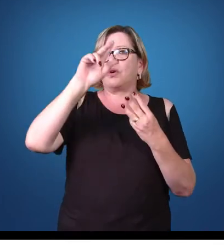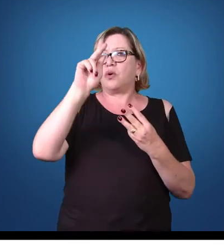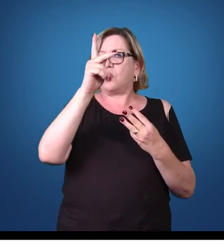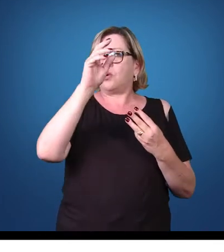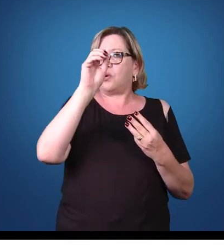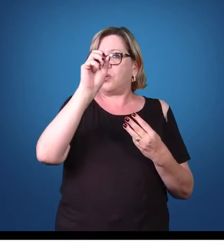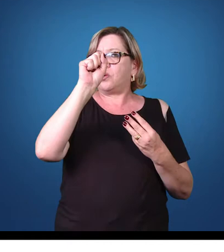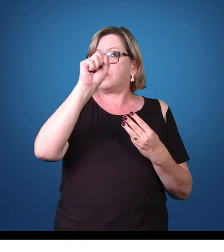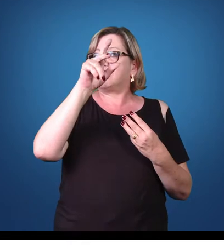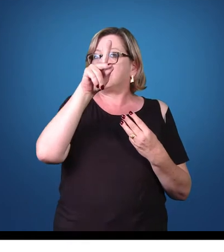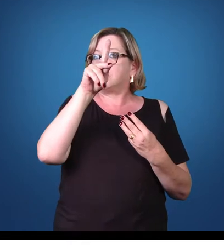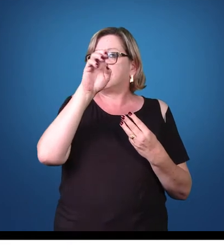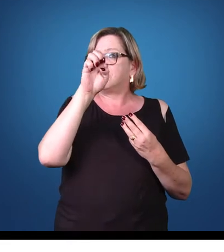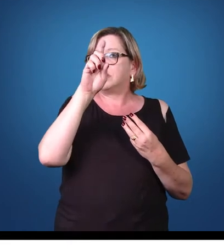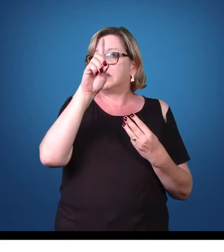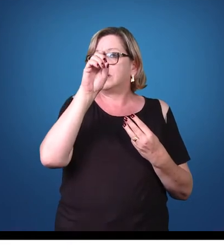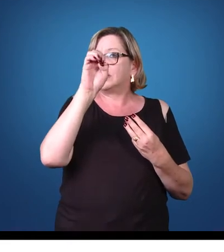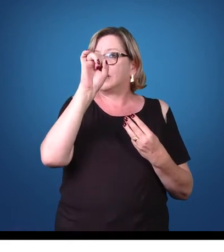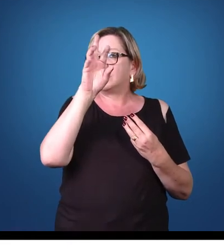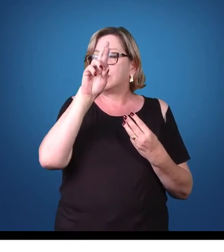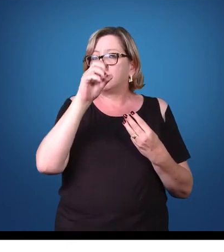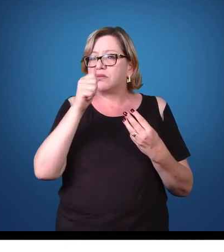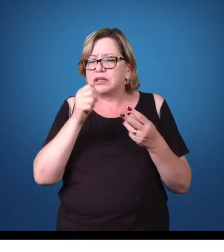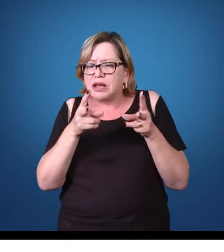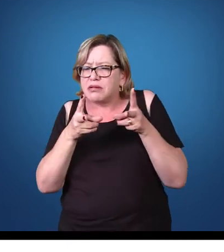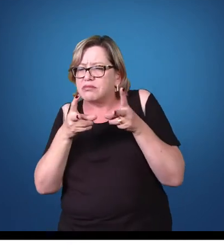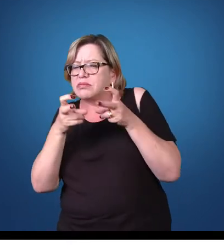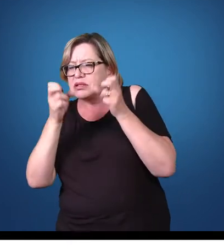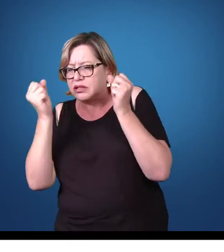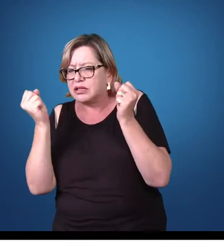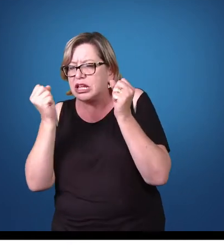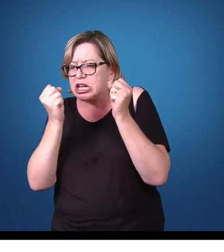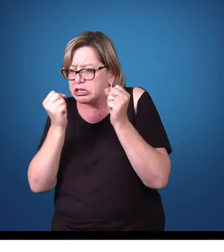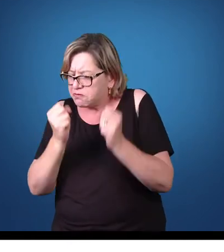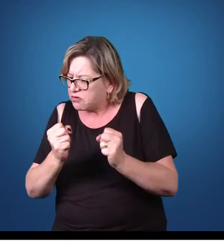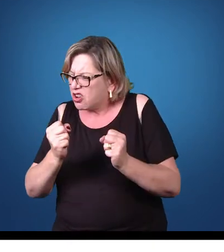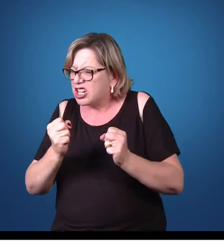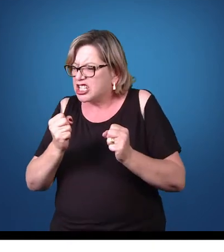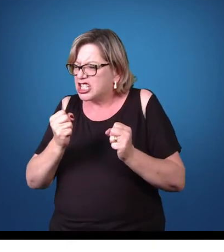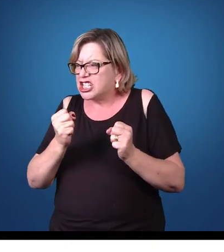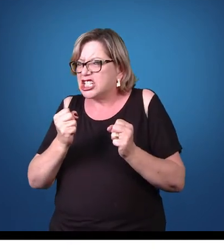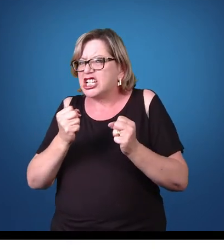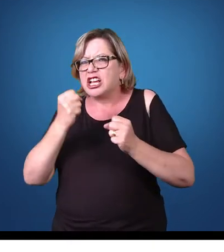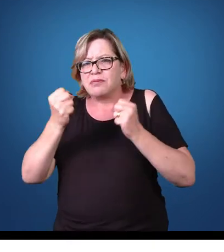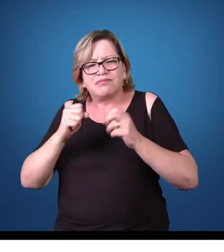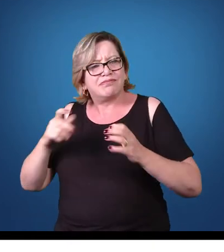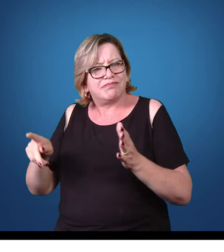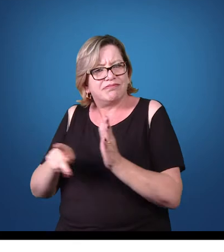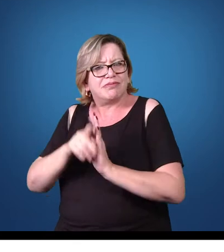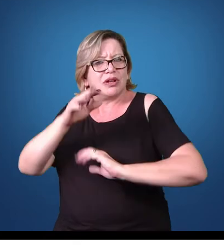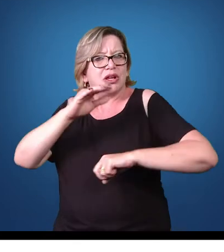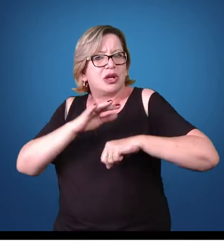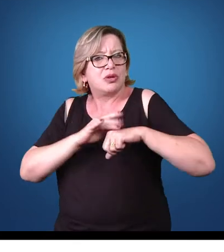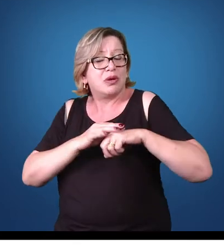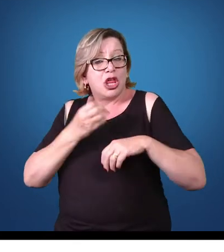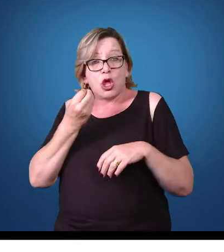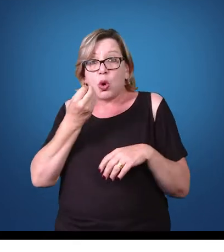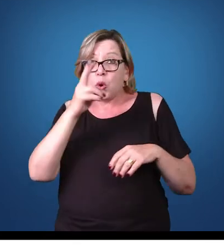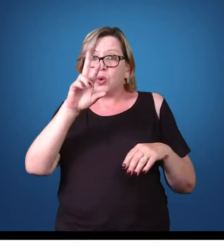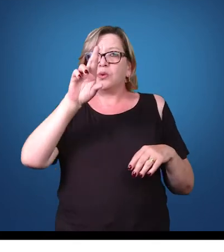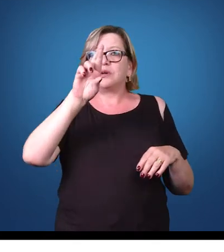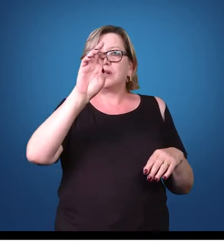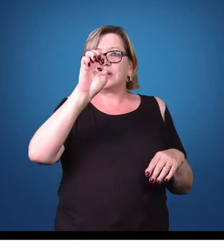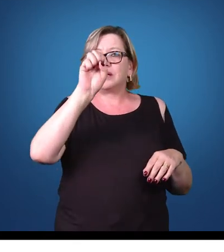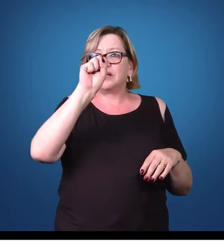a gente precisa saber se ele é suscetível a um determinado parasita ou ele é resistente. A gente pode considerar questões relacionadas à